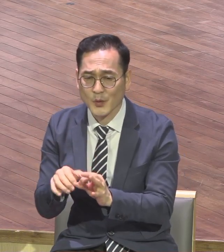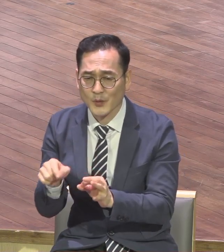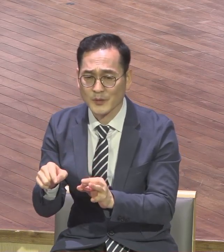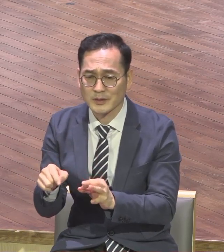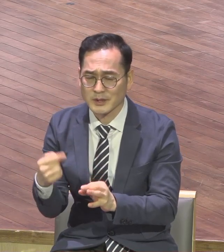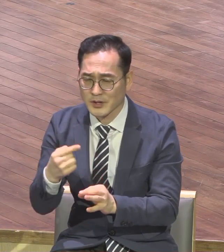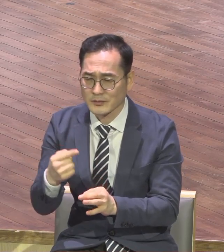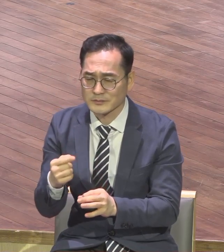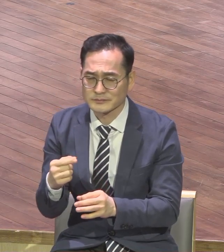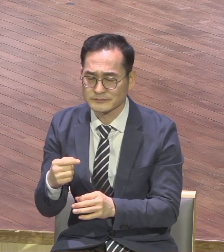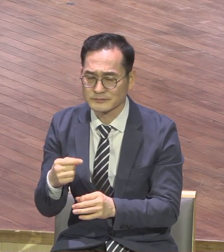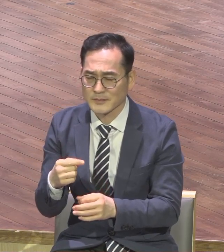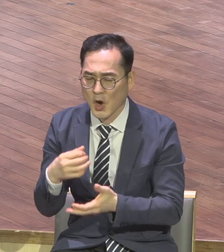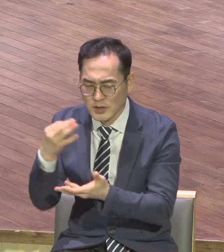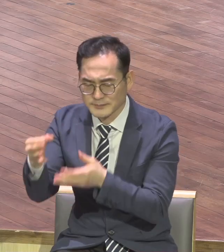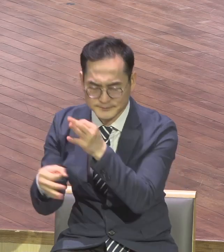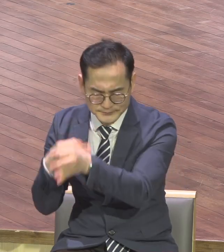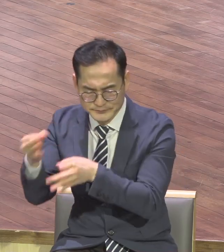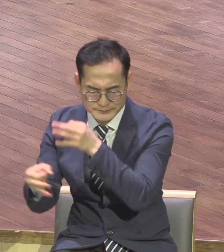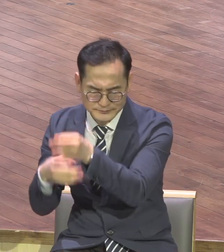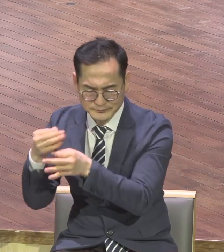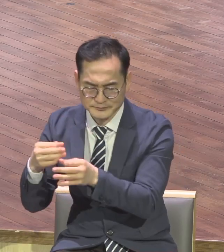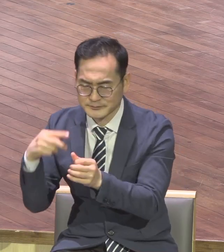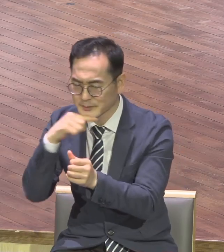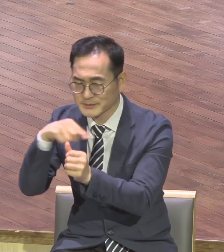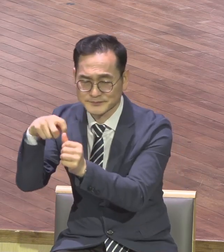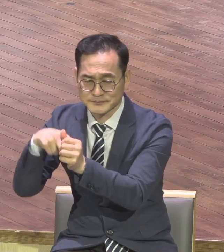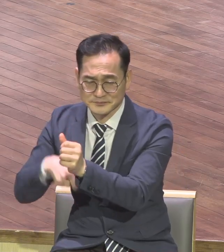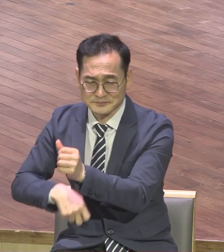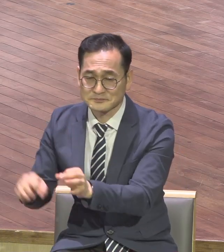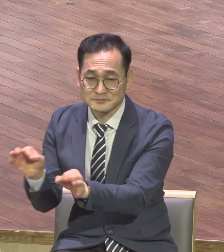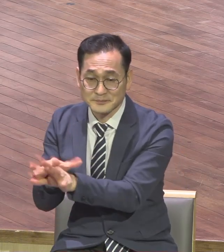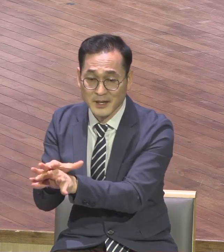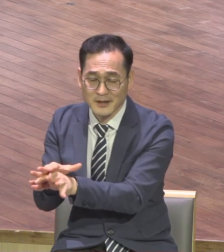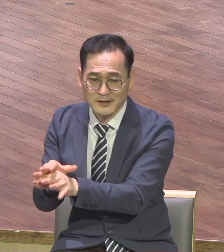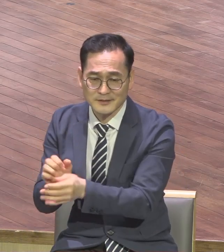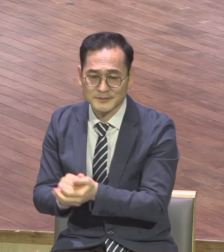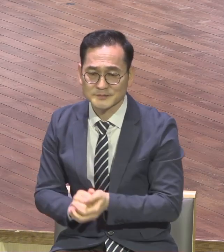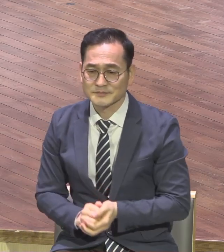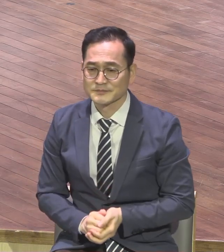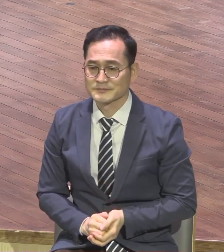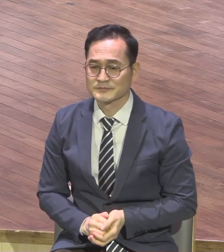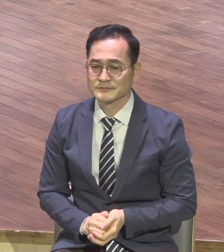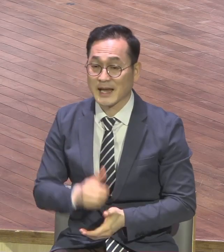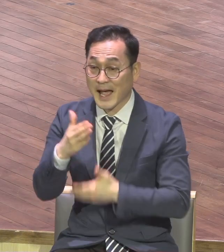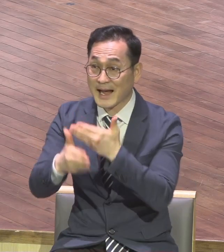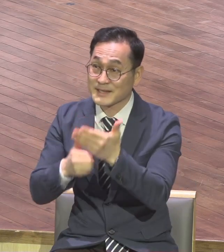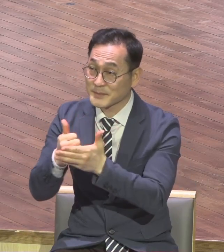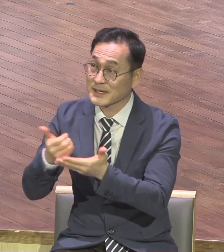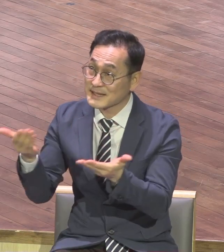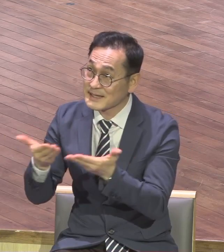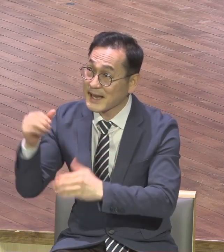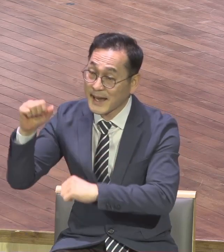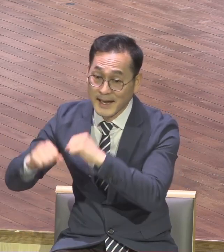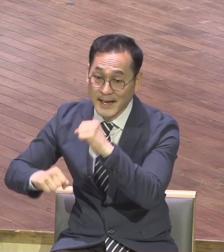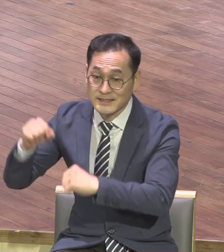인도였어요 오늘 이 말씀 제목처럼 하나님께서 이 일을 향하시는 이 성취하시는